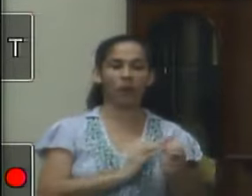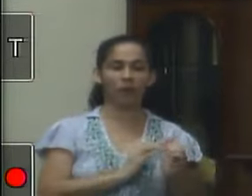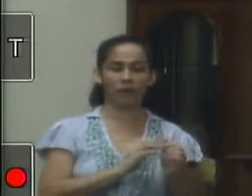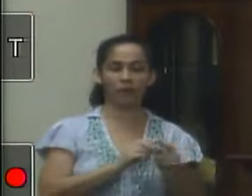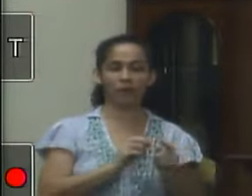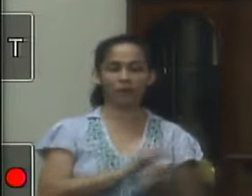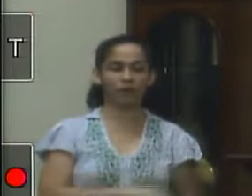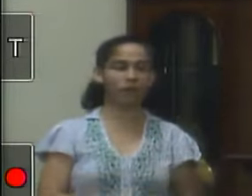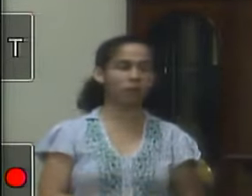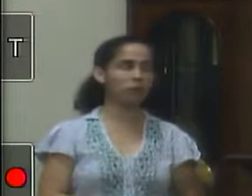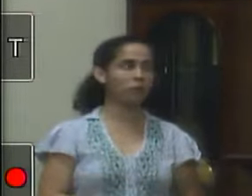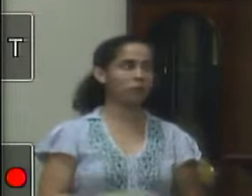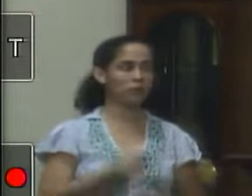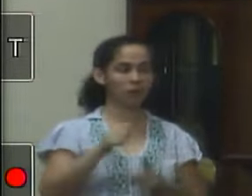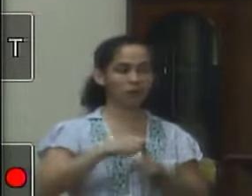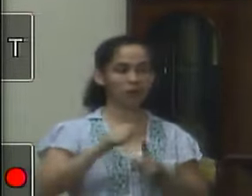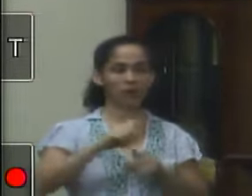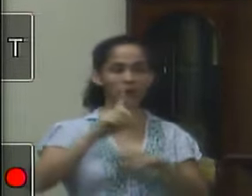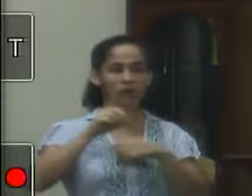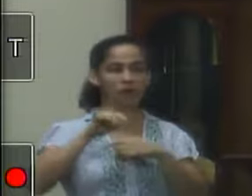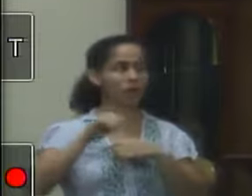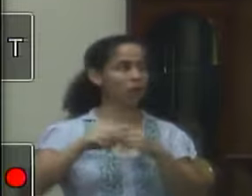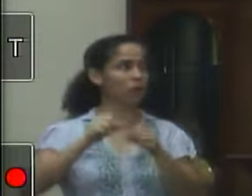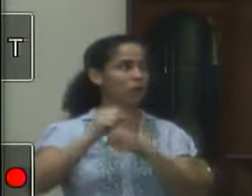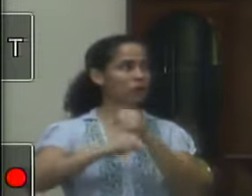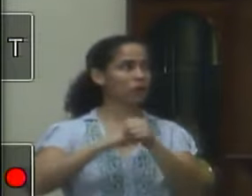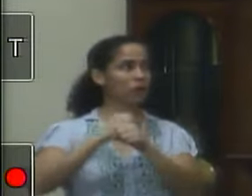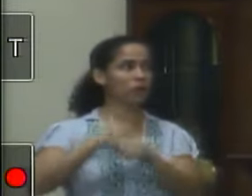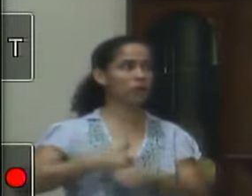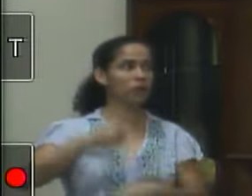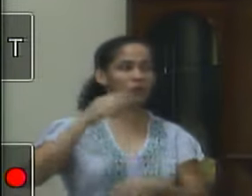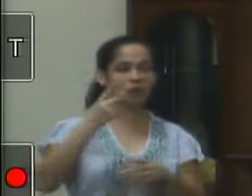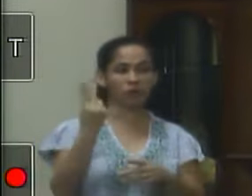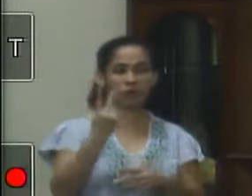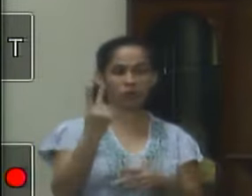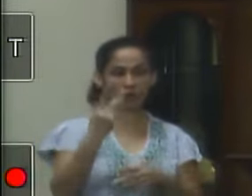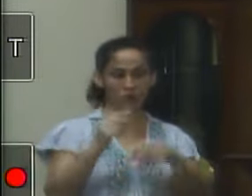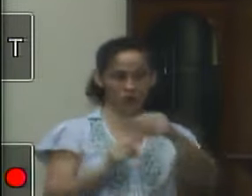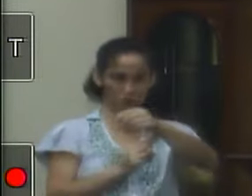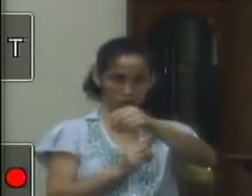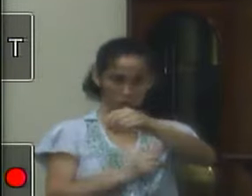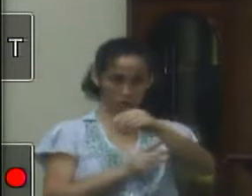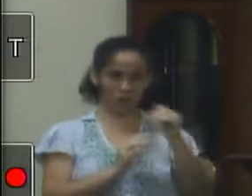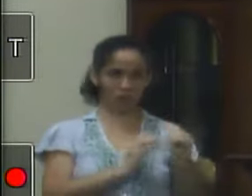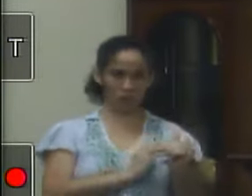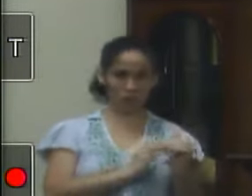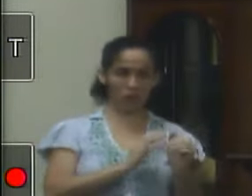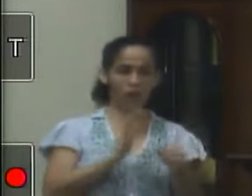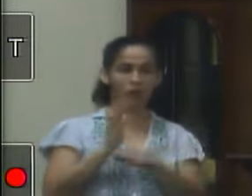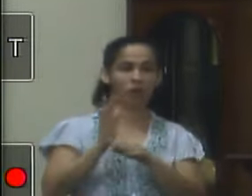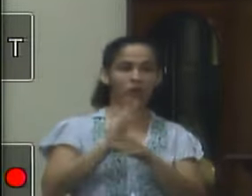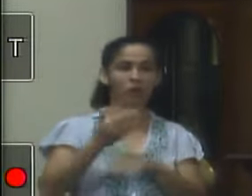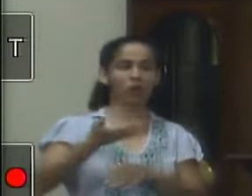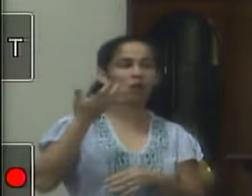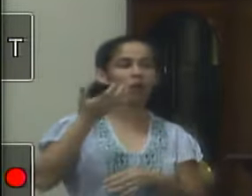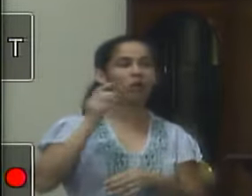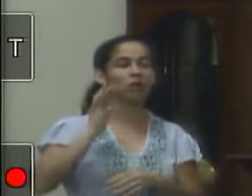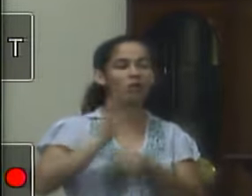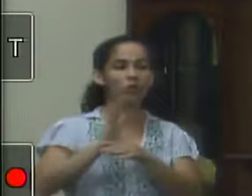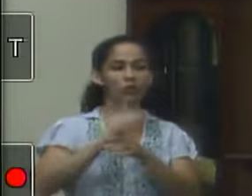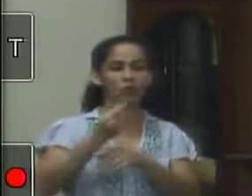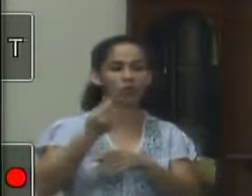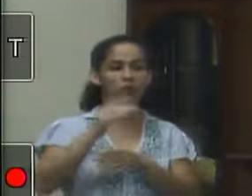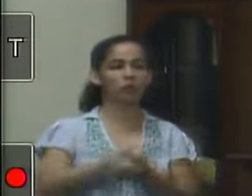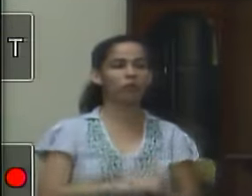meses melhores anos melhores para essas duas instituições então fico muito agradecido a essa